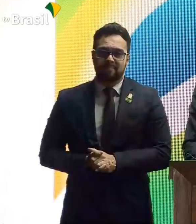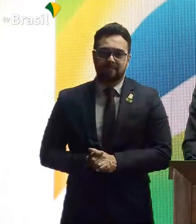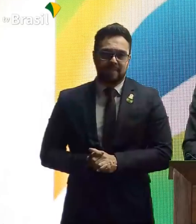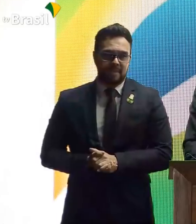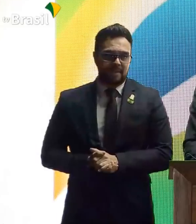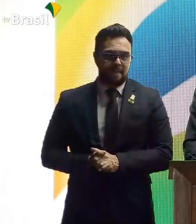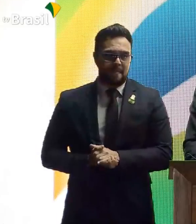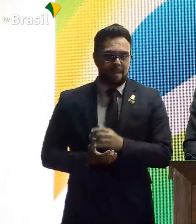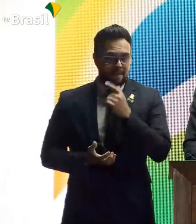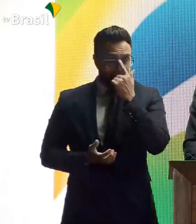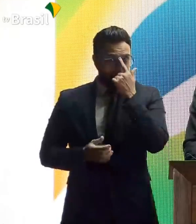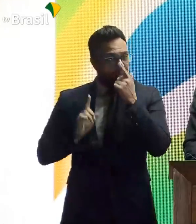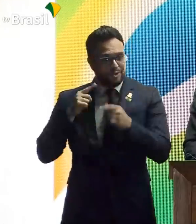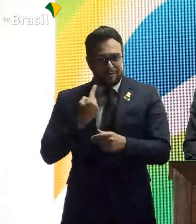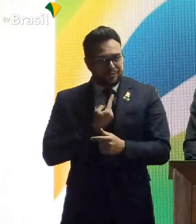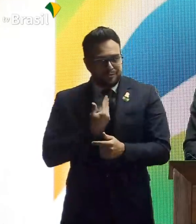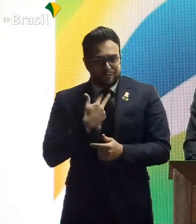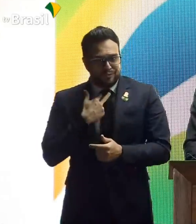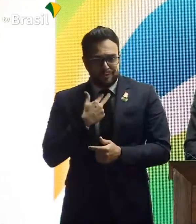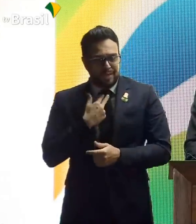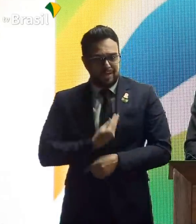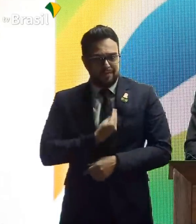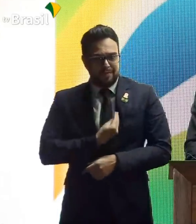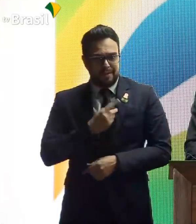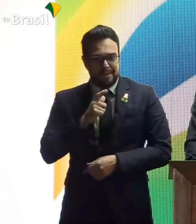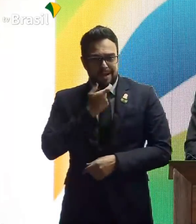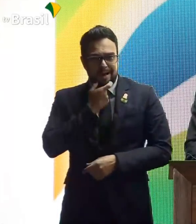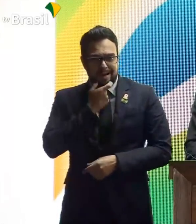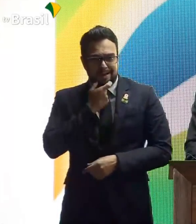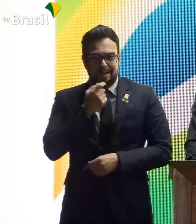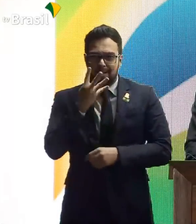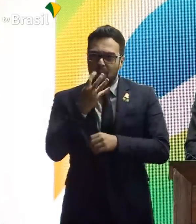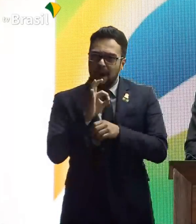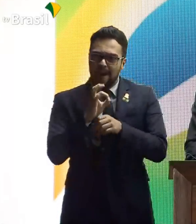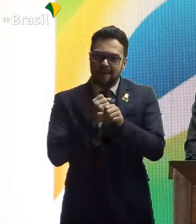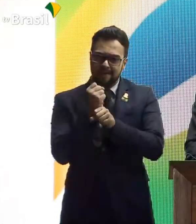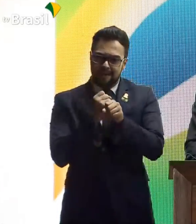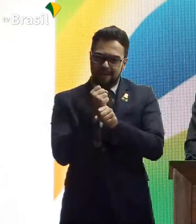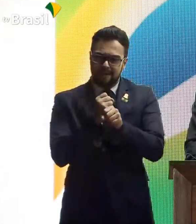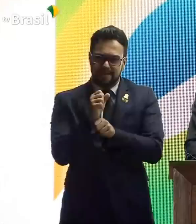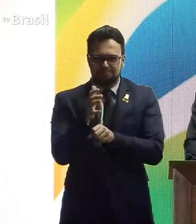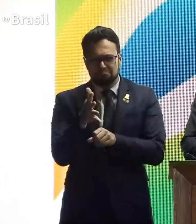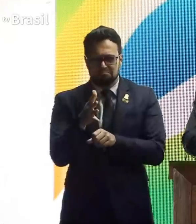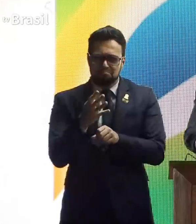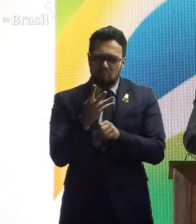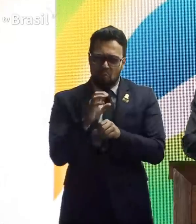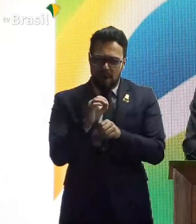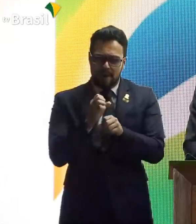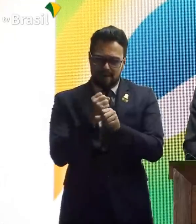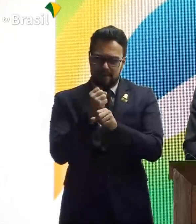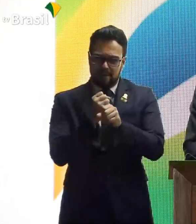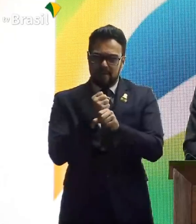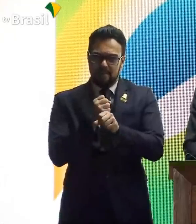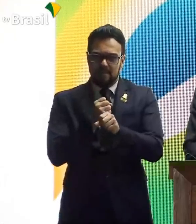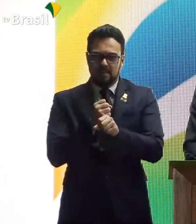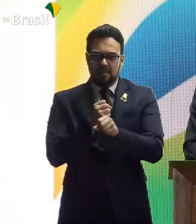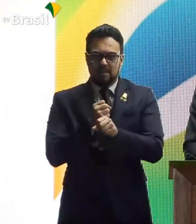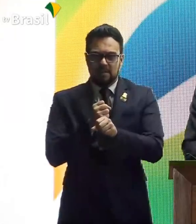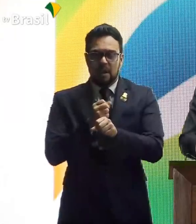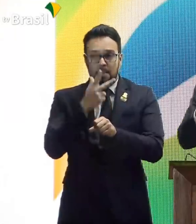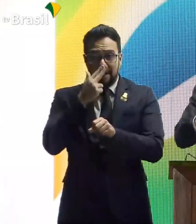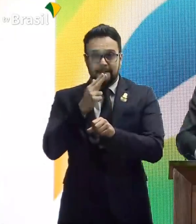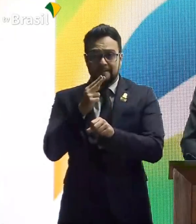Nós não podemos continuar vivendo assim. A Inglaterra, há uns 40 anos, aproximadamente, resolveu botar um freio nos seus